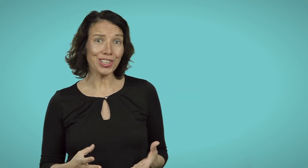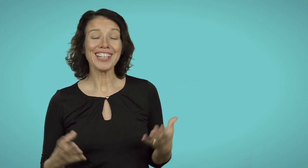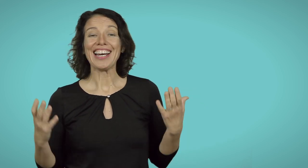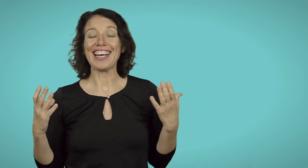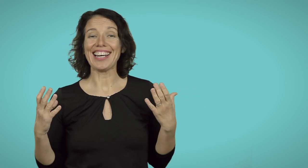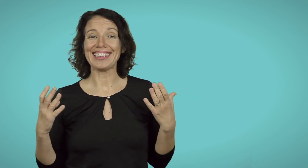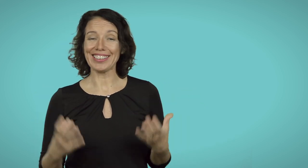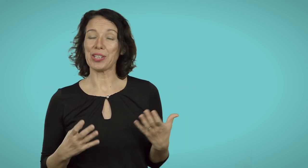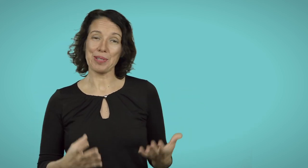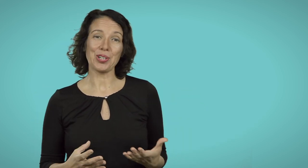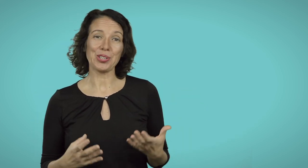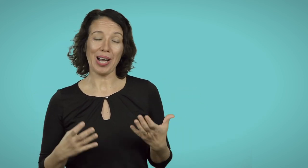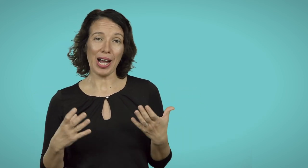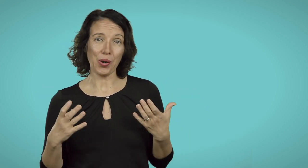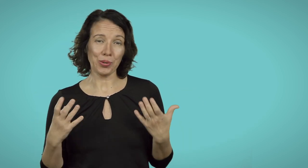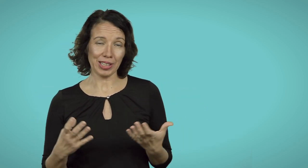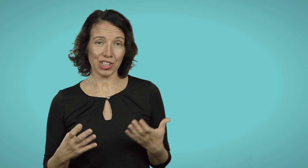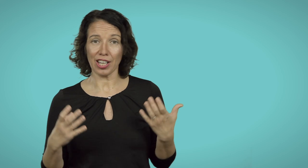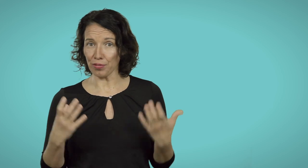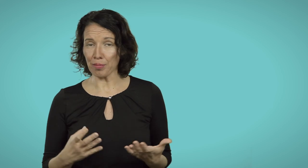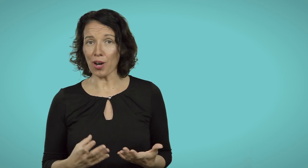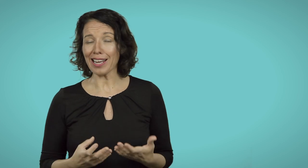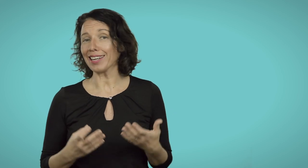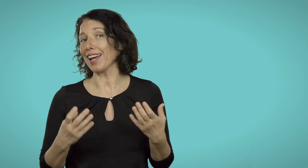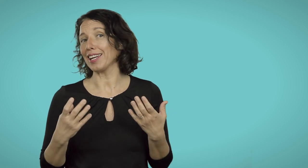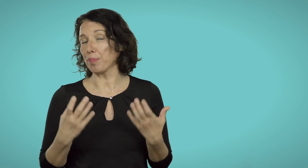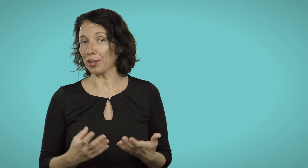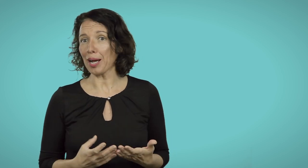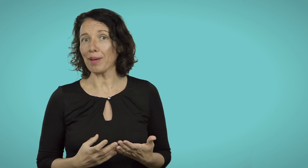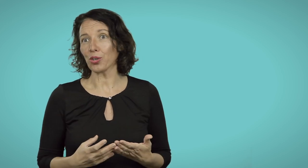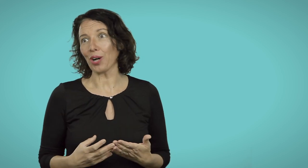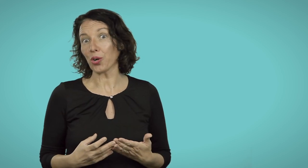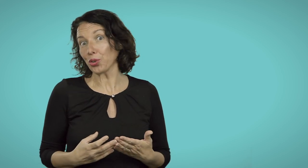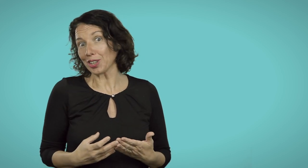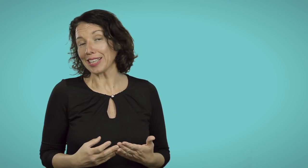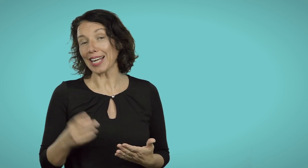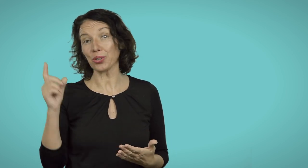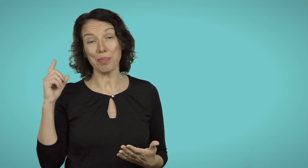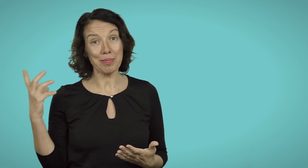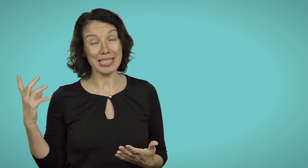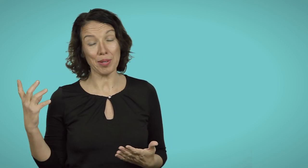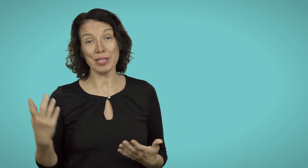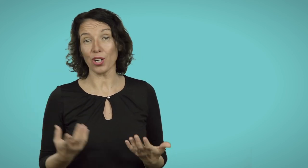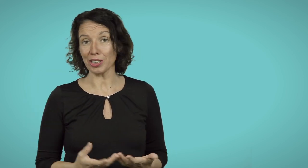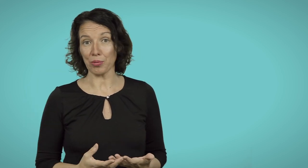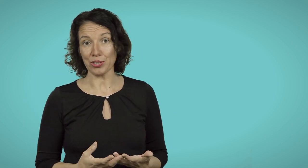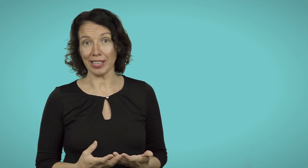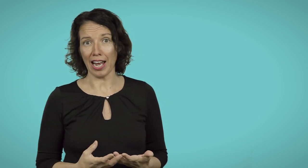dedico l'episodio a Wondershare Filmora che è il programma a cui ho dedicato i primissimi episodi di questo canale